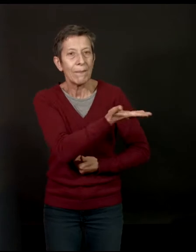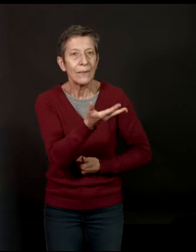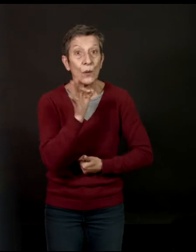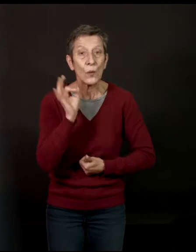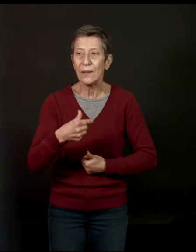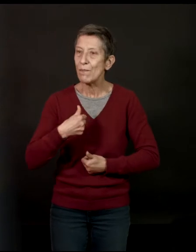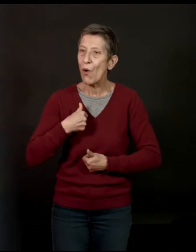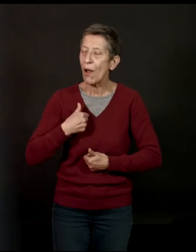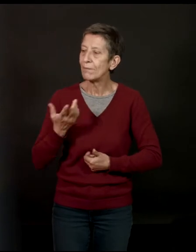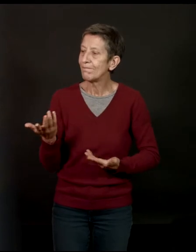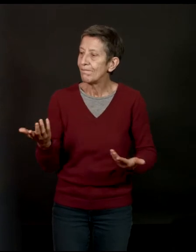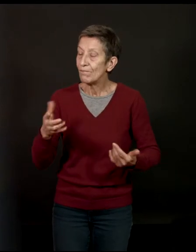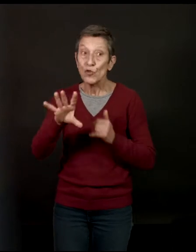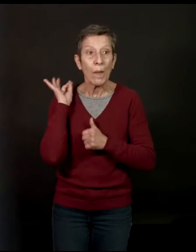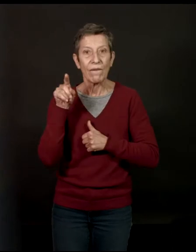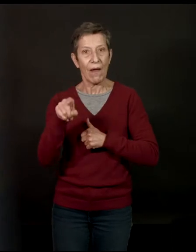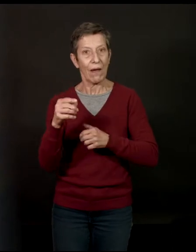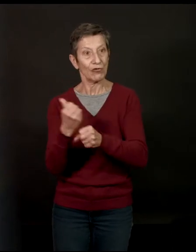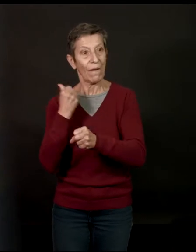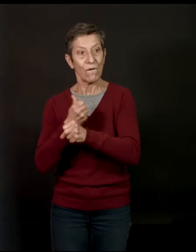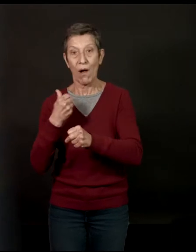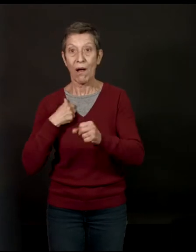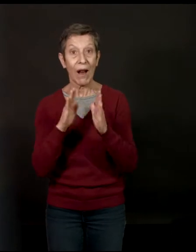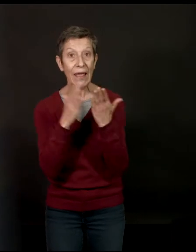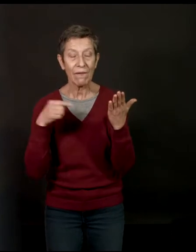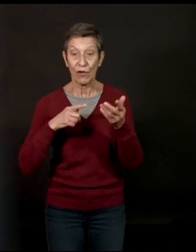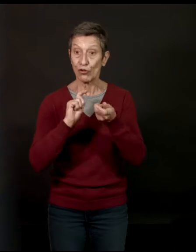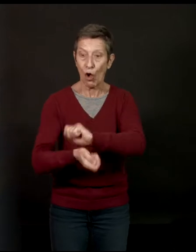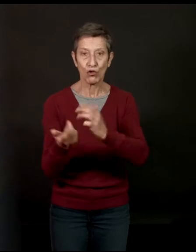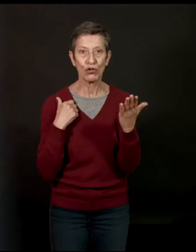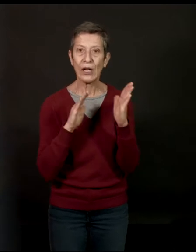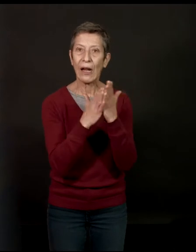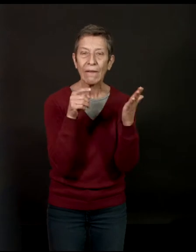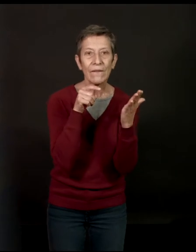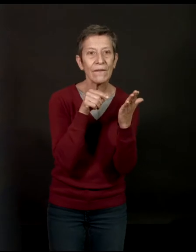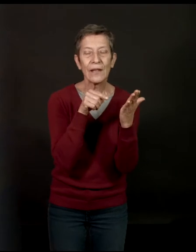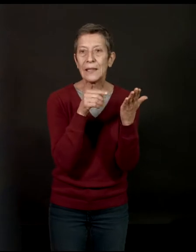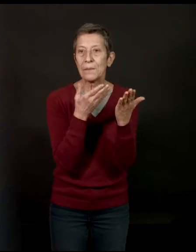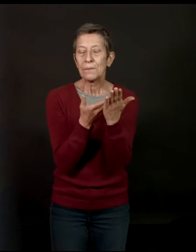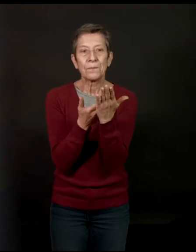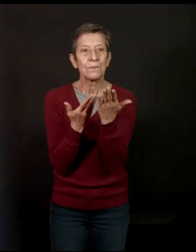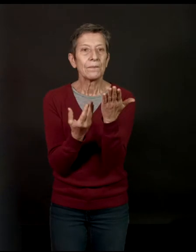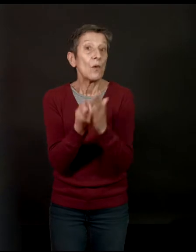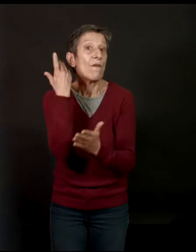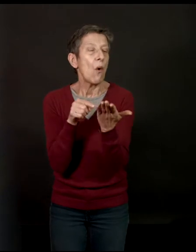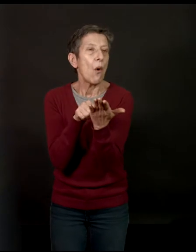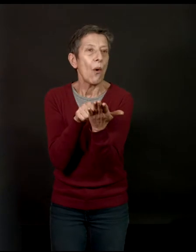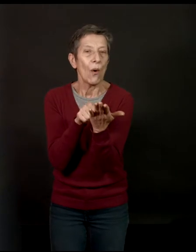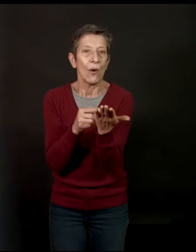En revanche, moi, je préfère changer à chaque livre. Prendre à chaque livre. Un peu comme on dirait de